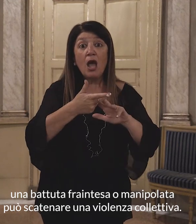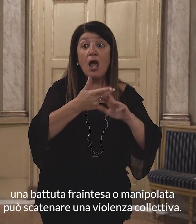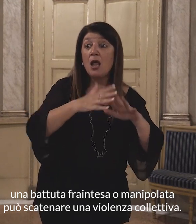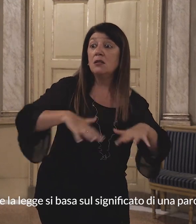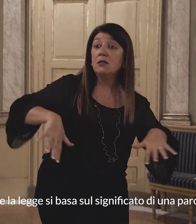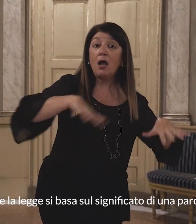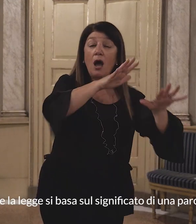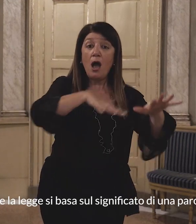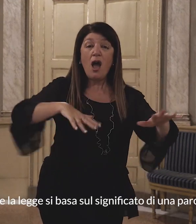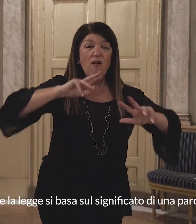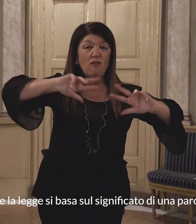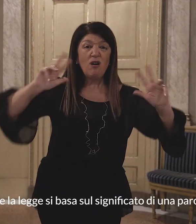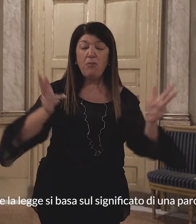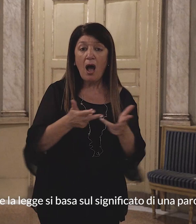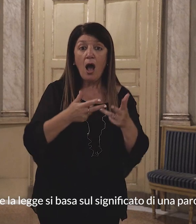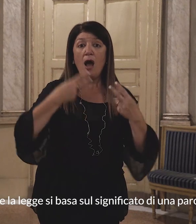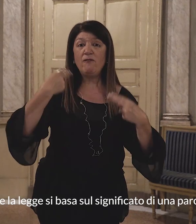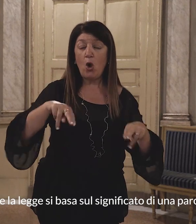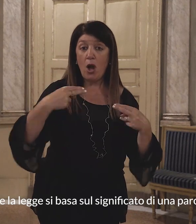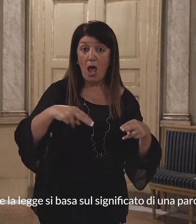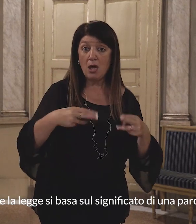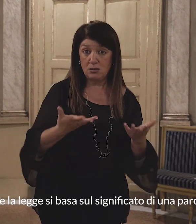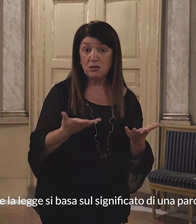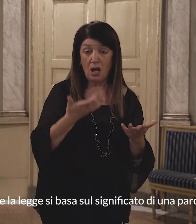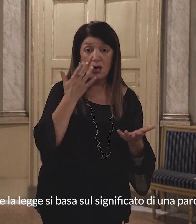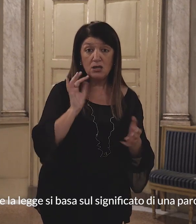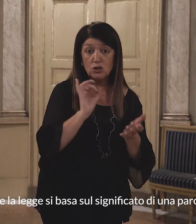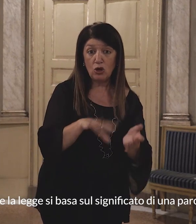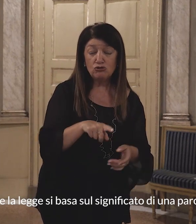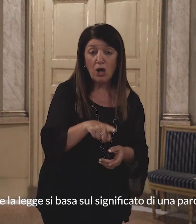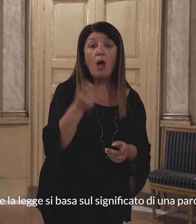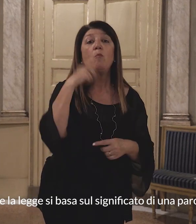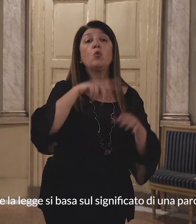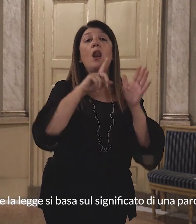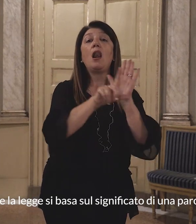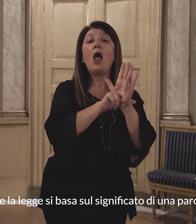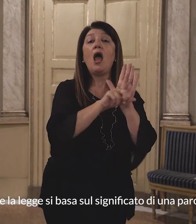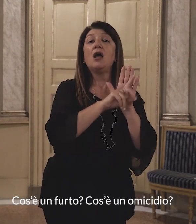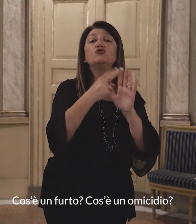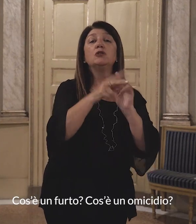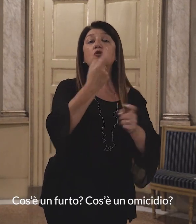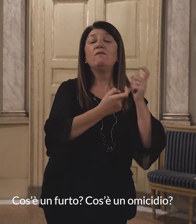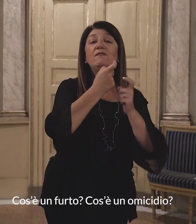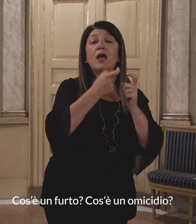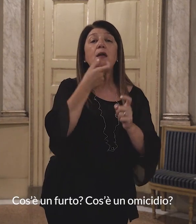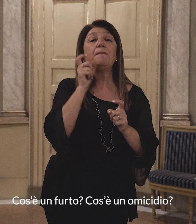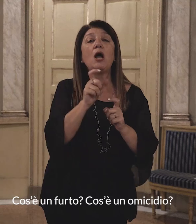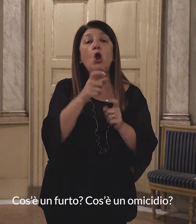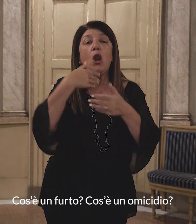Anche la legge si basa sul significato di una parola. Cos'è un furto? Cos'è